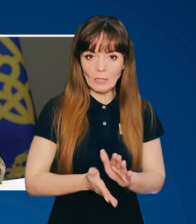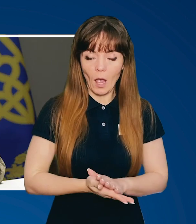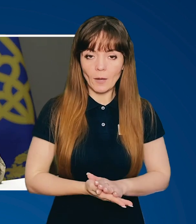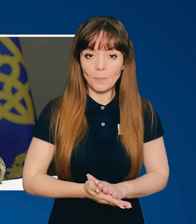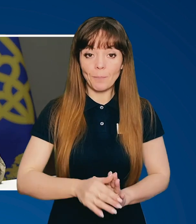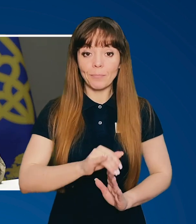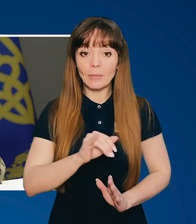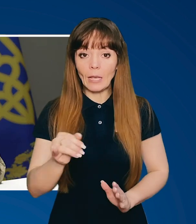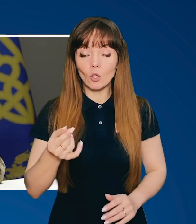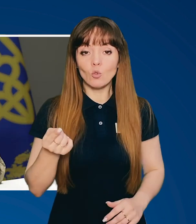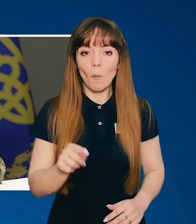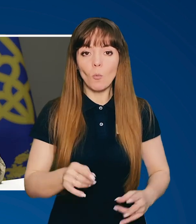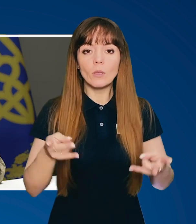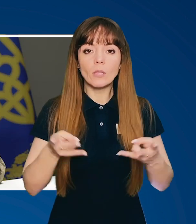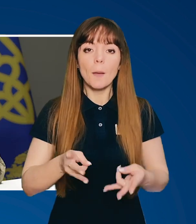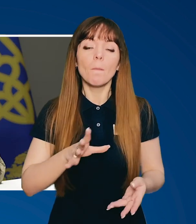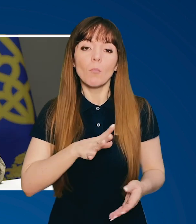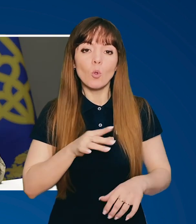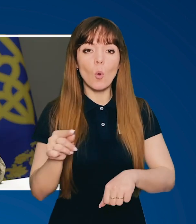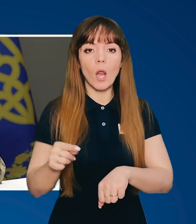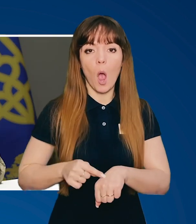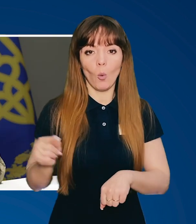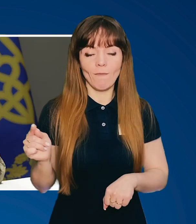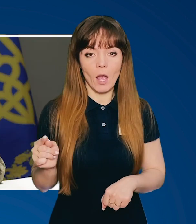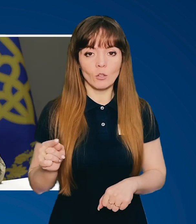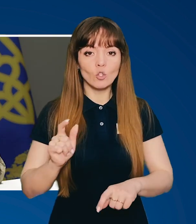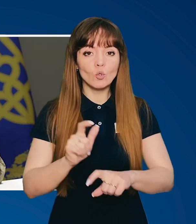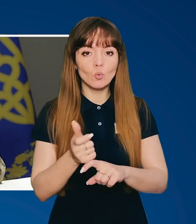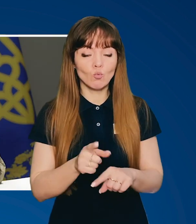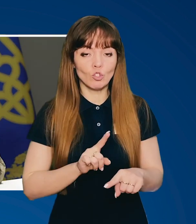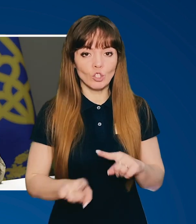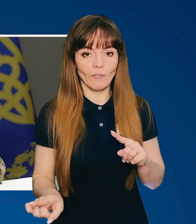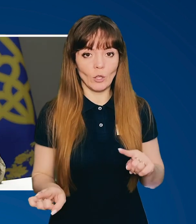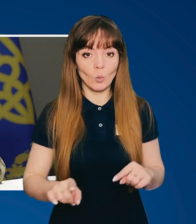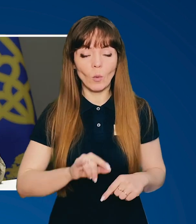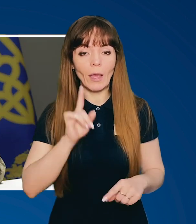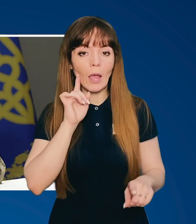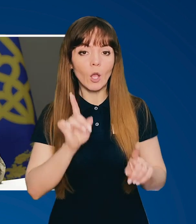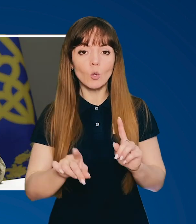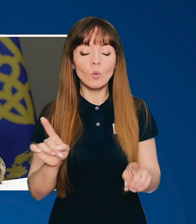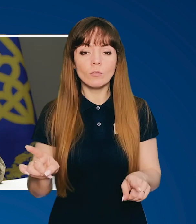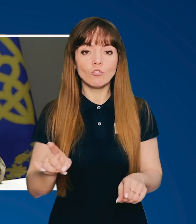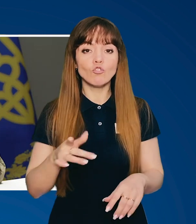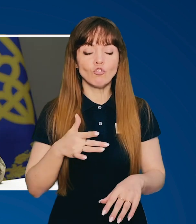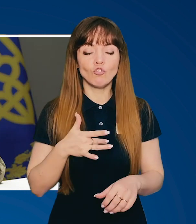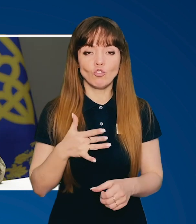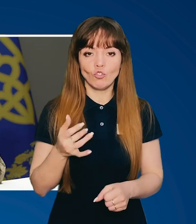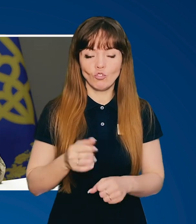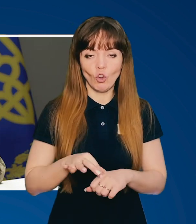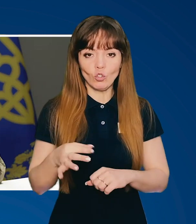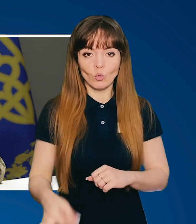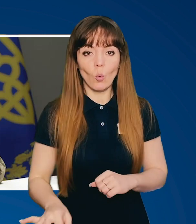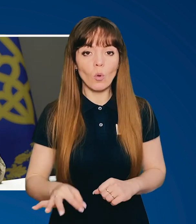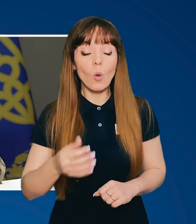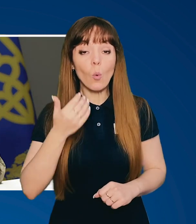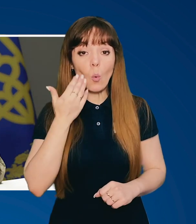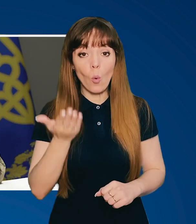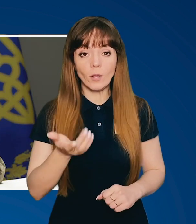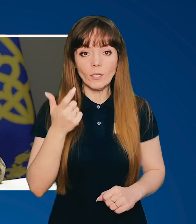І тому треба було реагувати дуже швидко, іноді достатньо жорстоко. Тому що коли